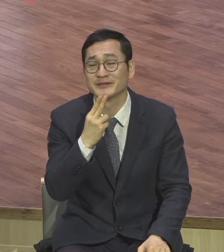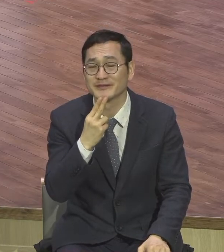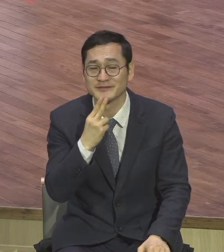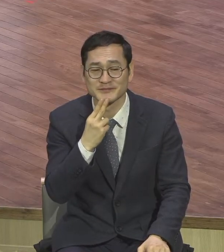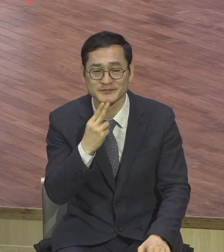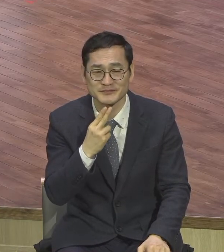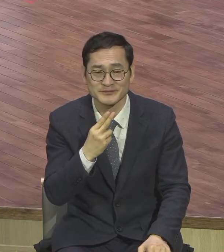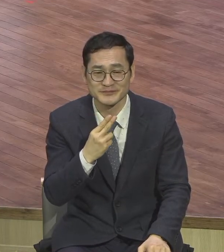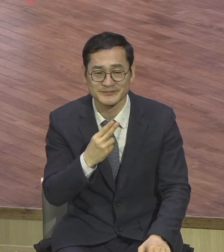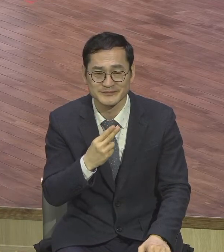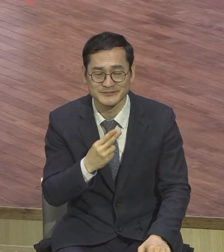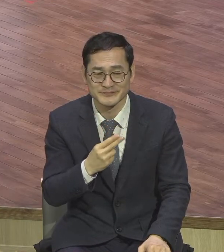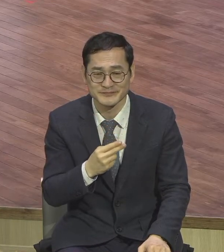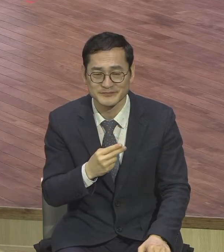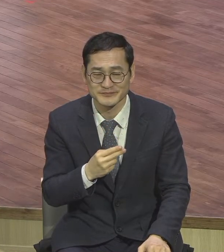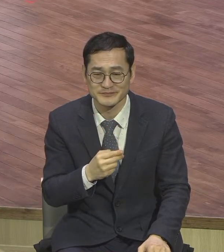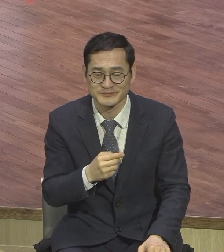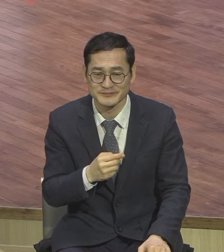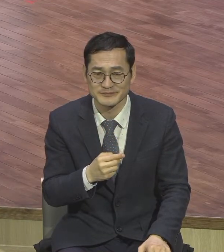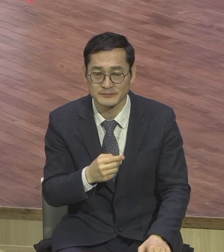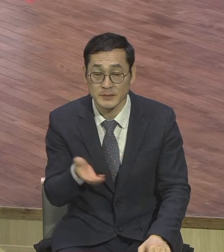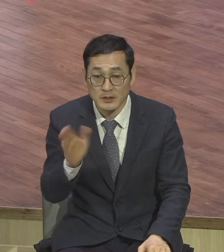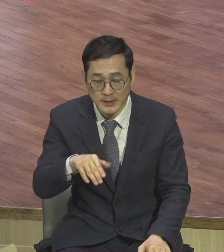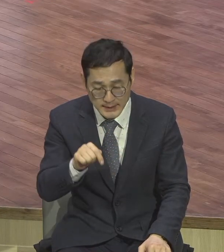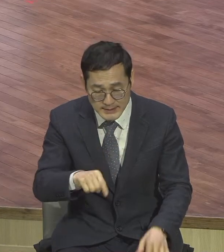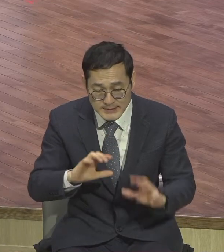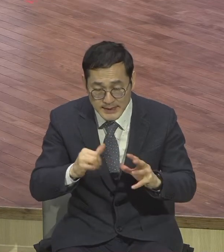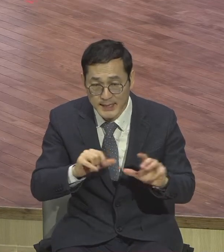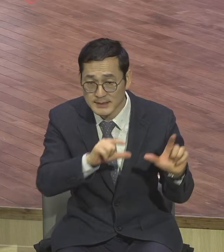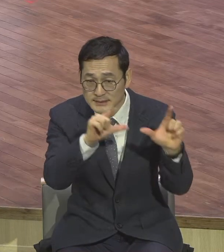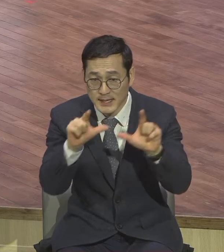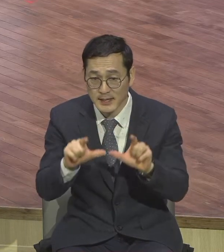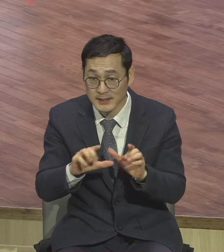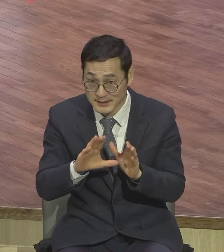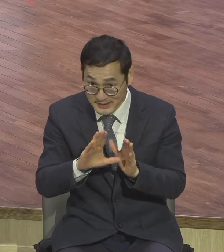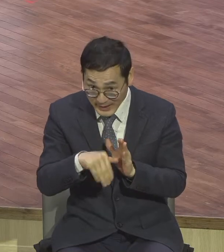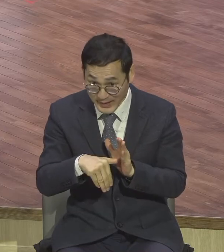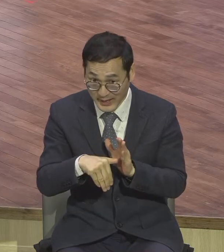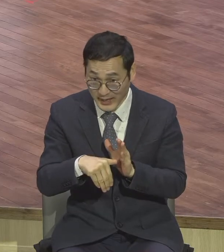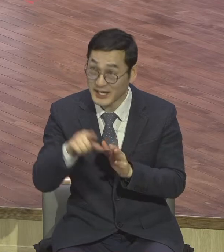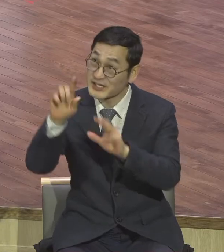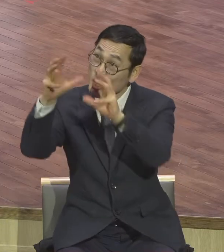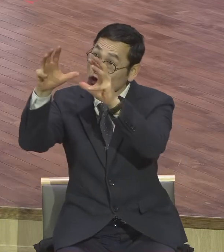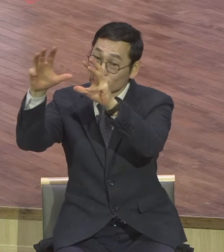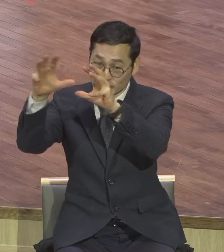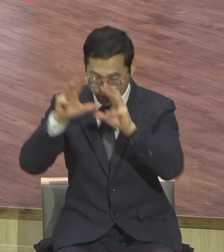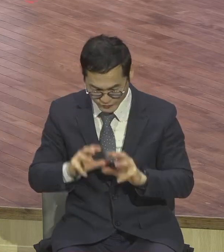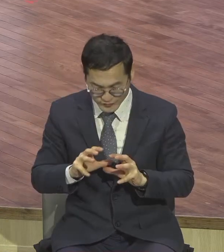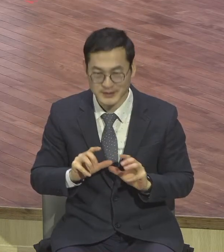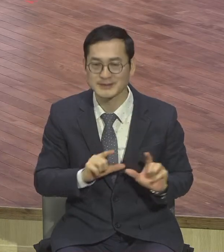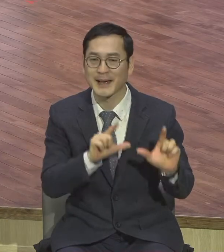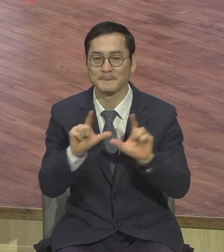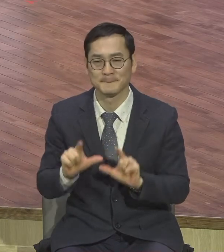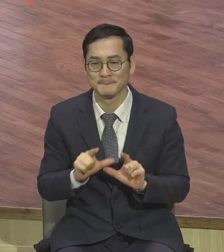천국 가는데 이 땅에 살면서도 천국 백성으로서의 삶을 살아라.